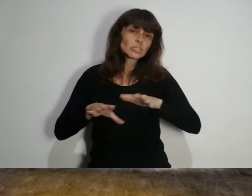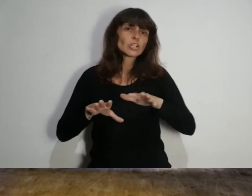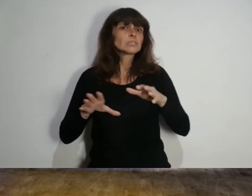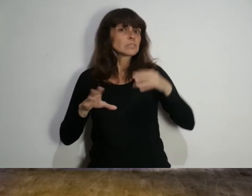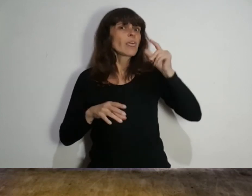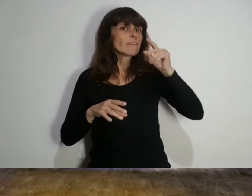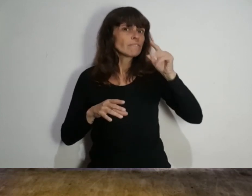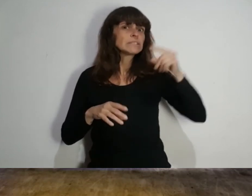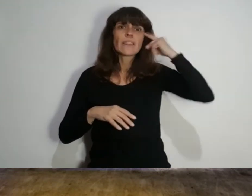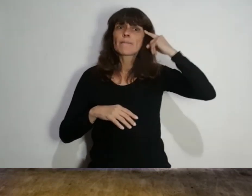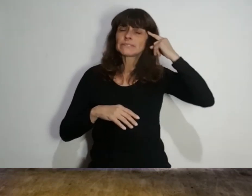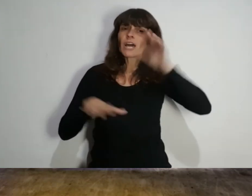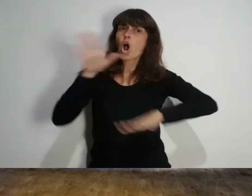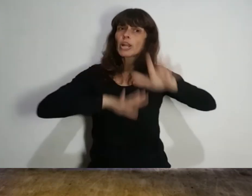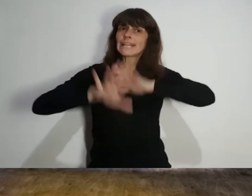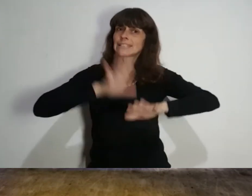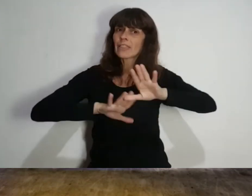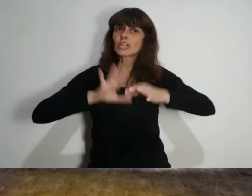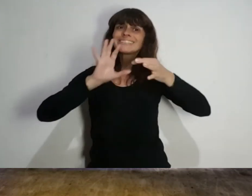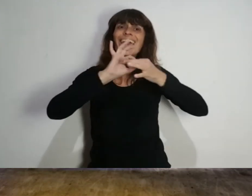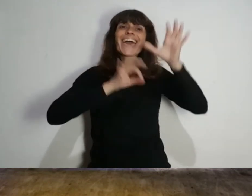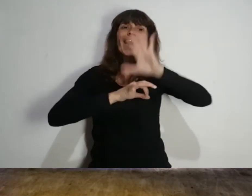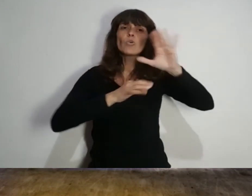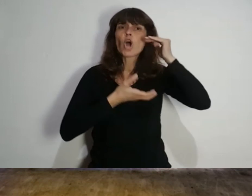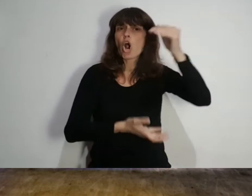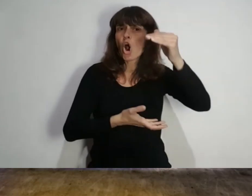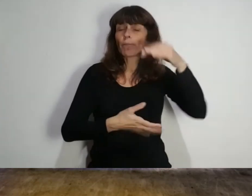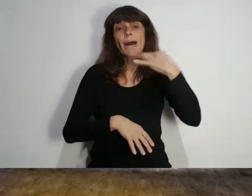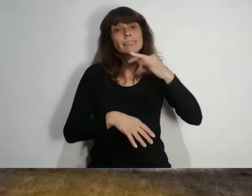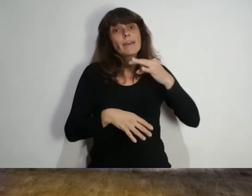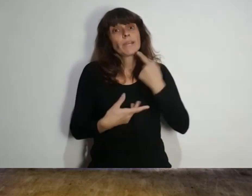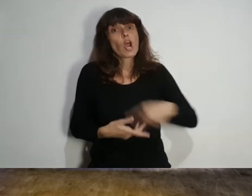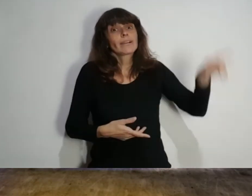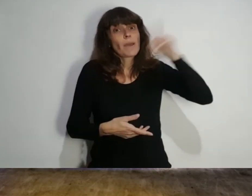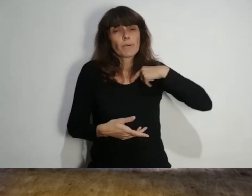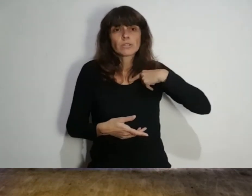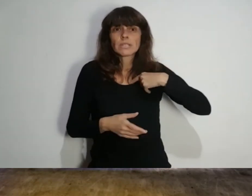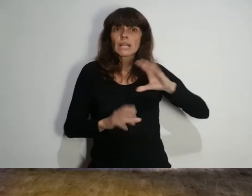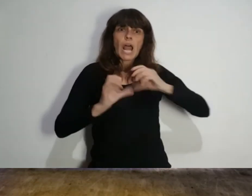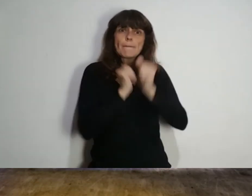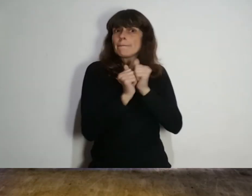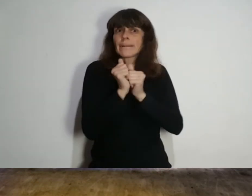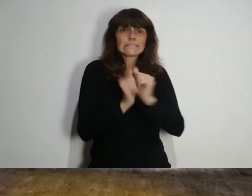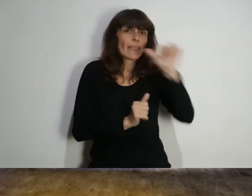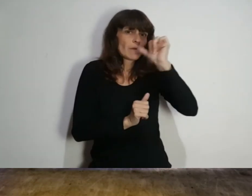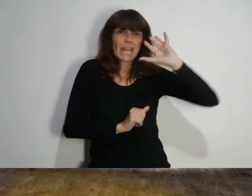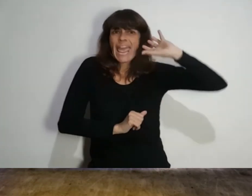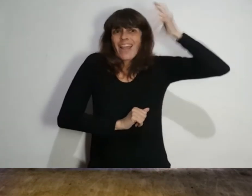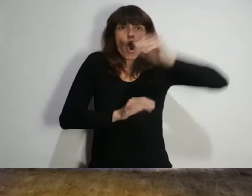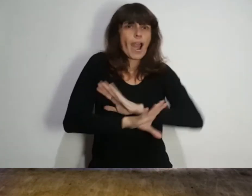inimaginados para los organizadores de la Eurocopa que debieron responder a la furia de sus patrocinadores. Un día después